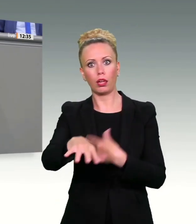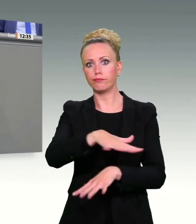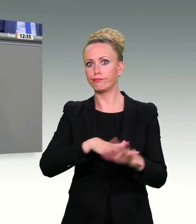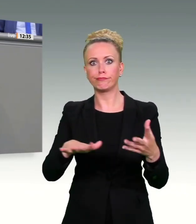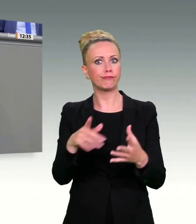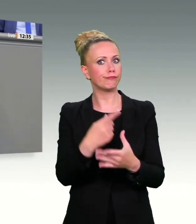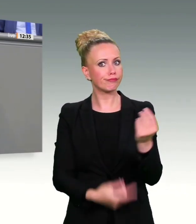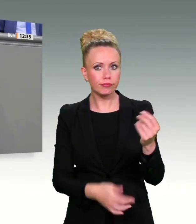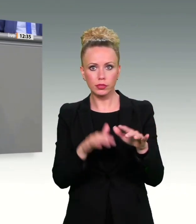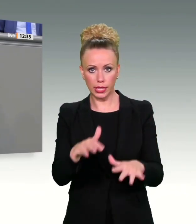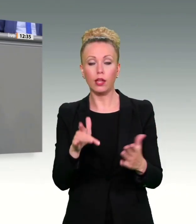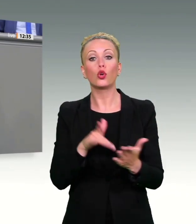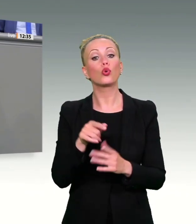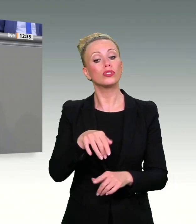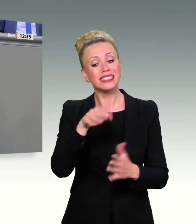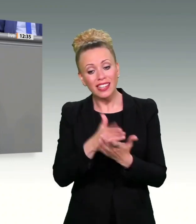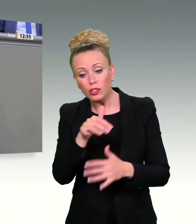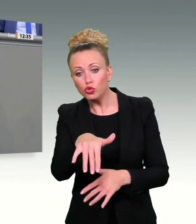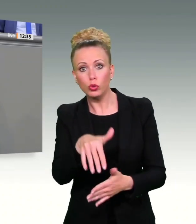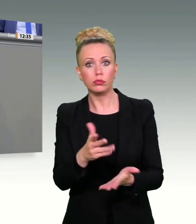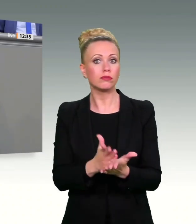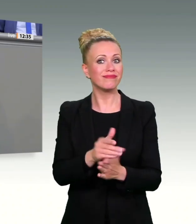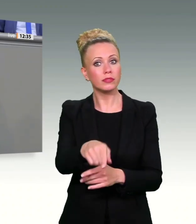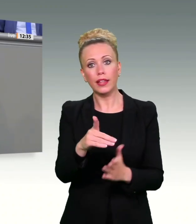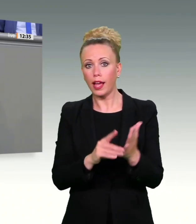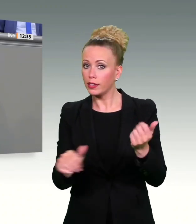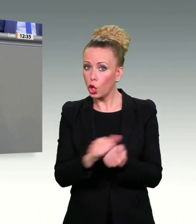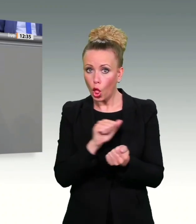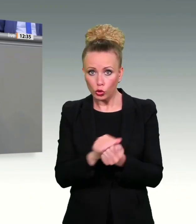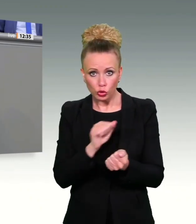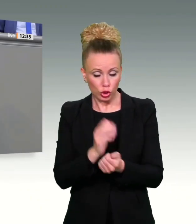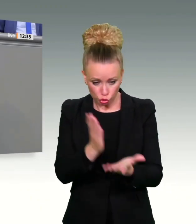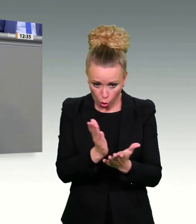Kollegen, die schon gelöscht wurden, können auch nicht mehr eingefroren werden.